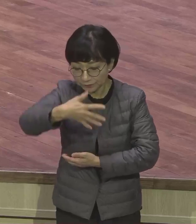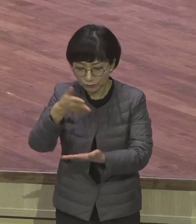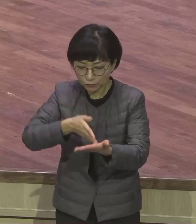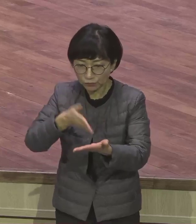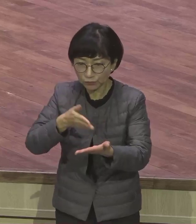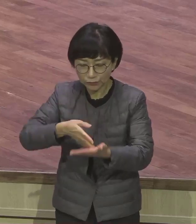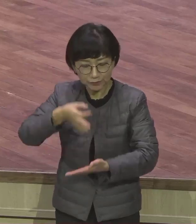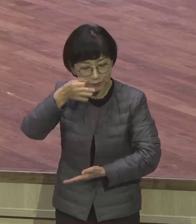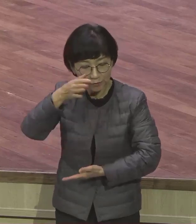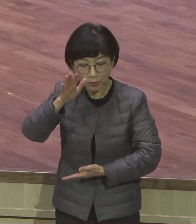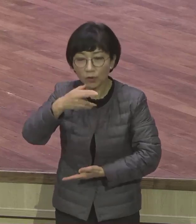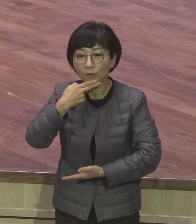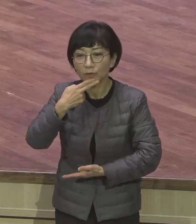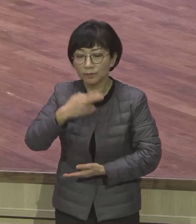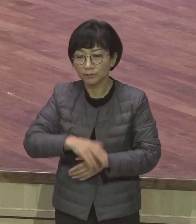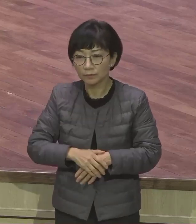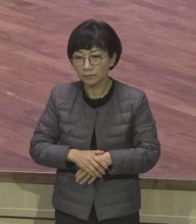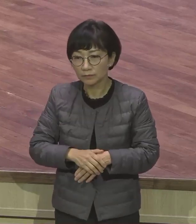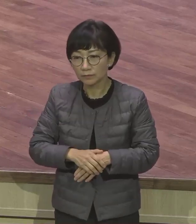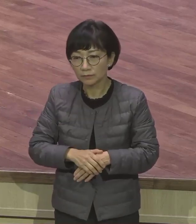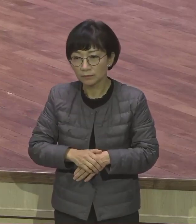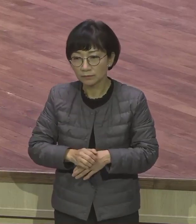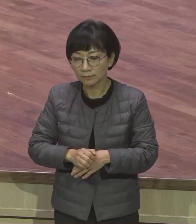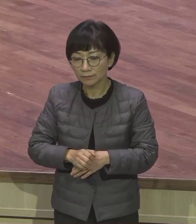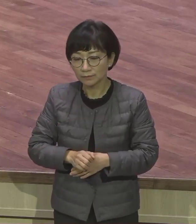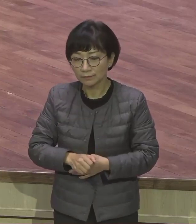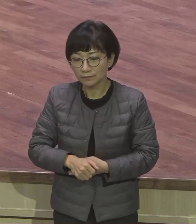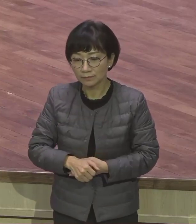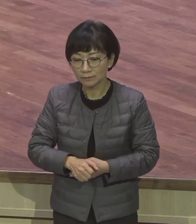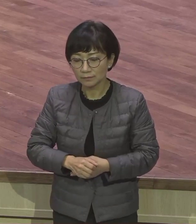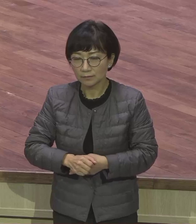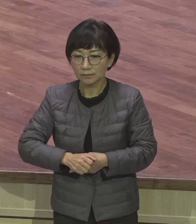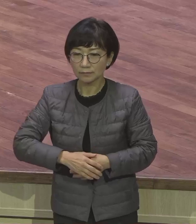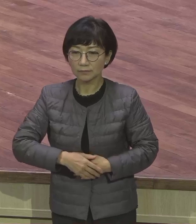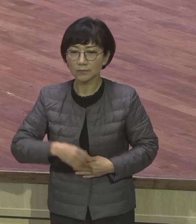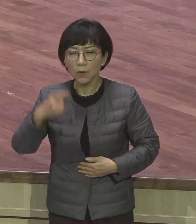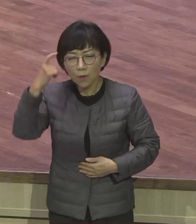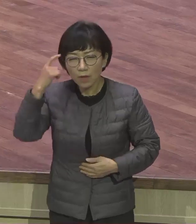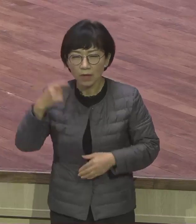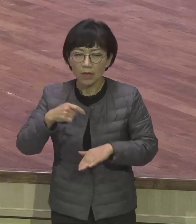그 정도였습니다. 그런 거 보고 앉아있을 마음의 여유가 없었습니다.